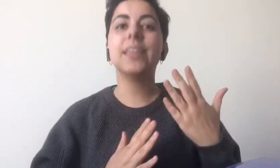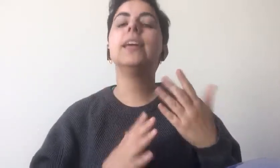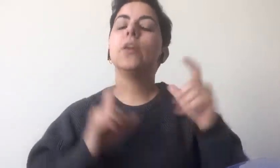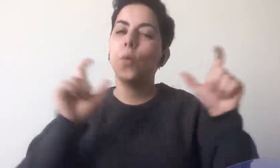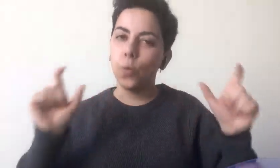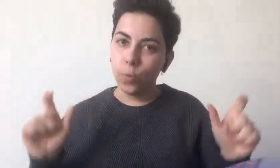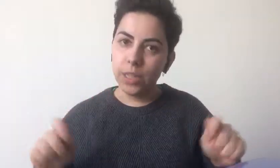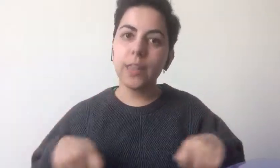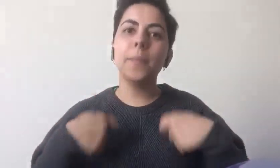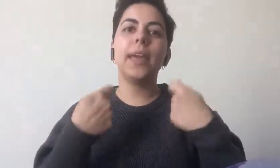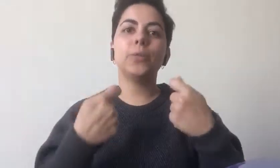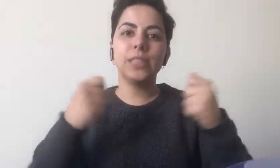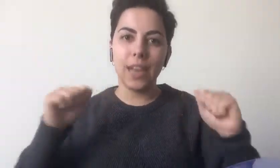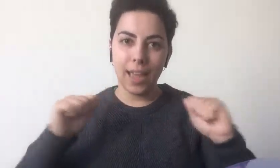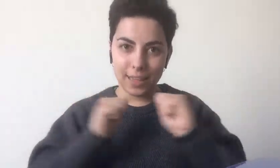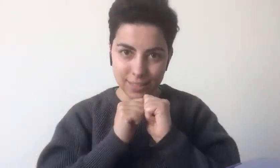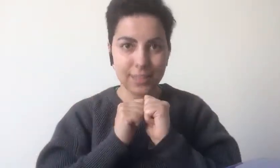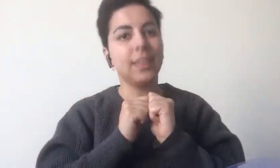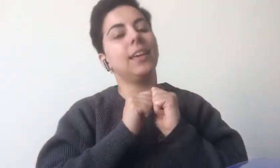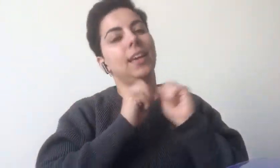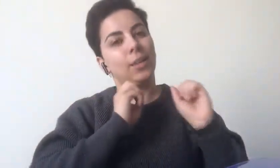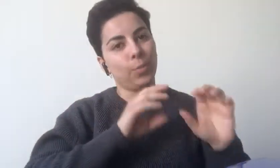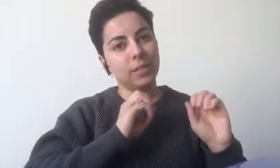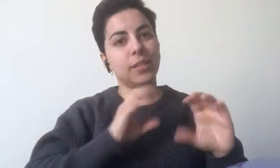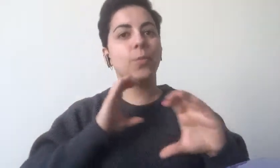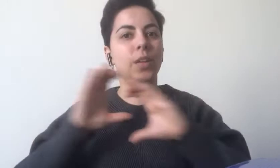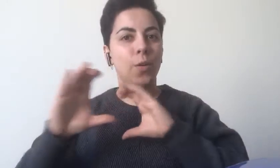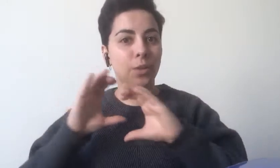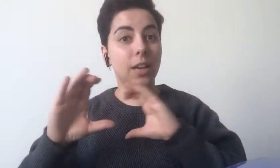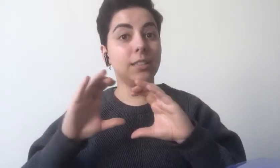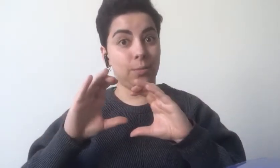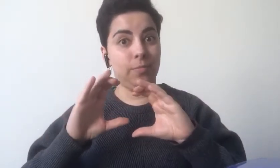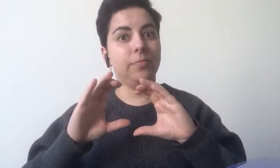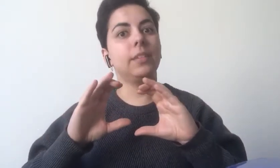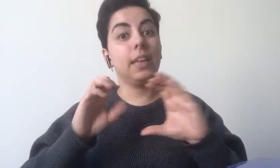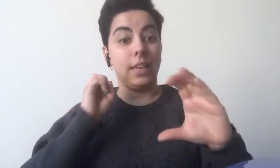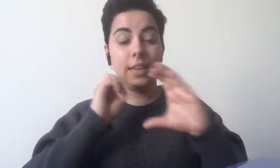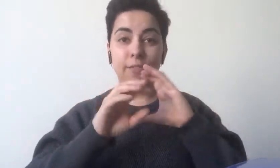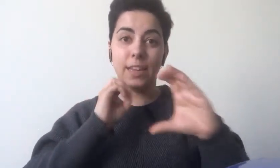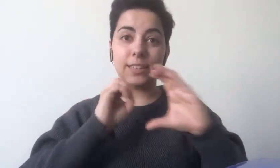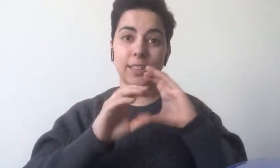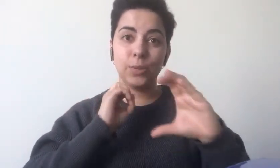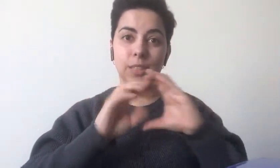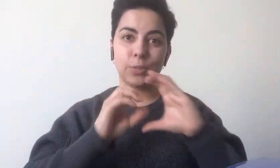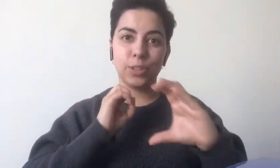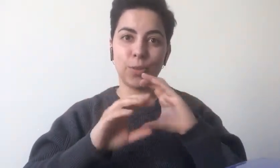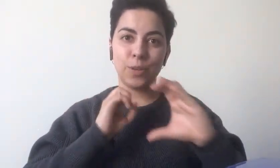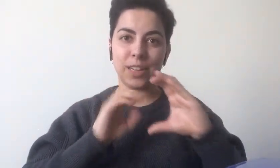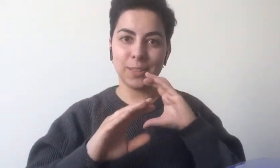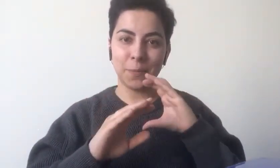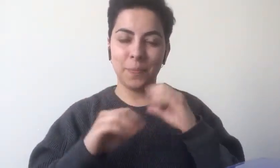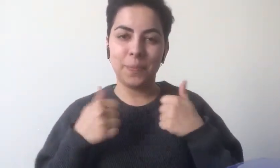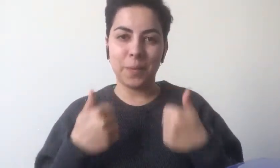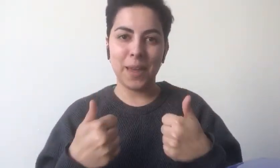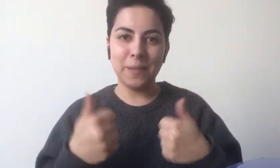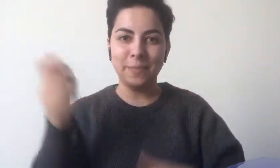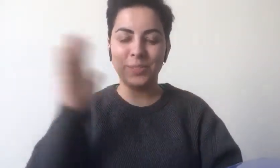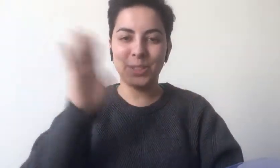une também os sinais educação e comunicação. E fica assim o sinal de educomunicação, tá bem? Tchau, tchau!